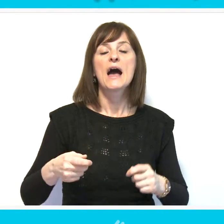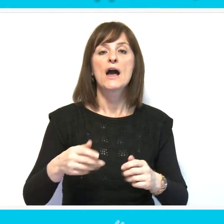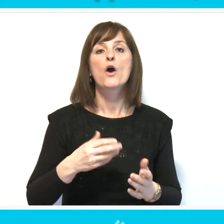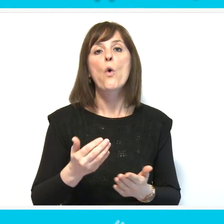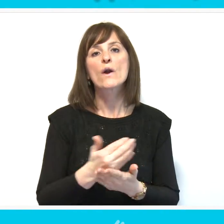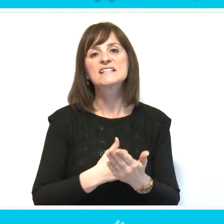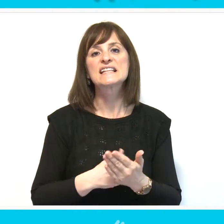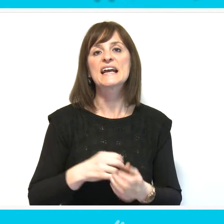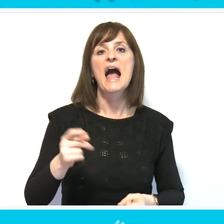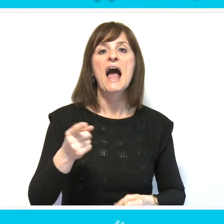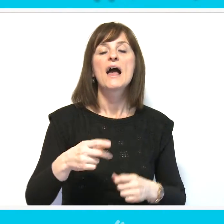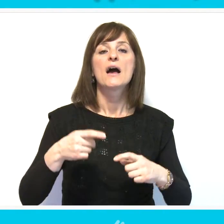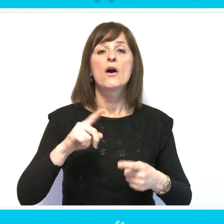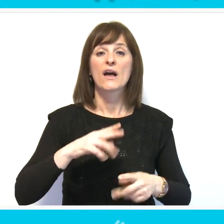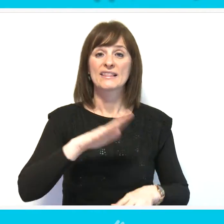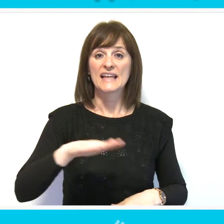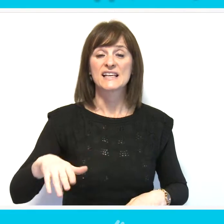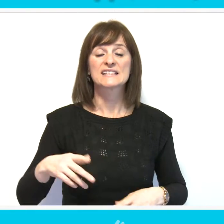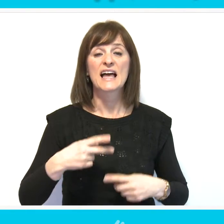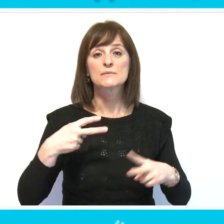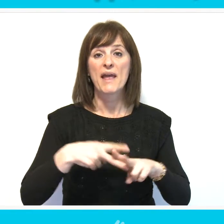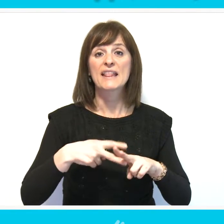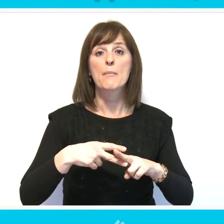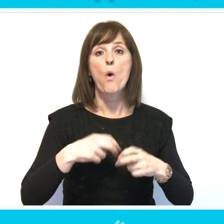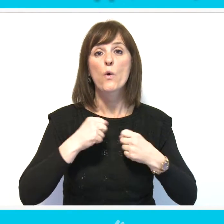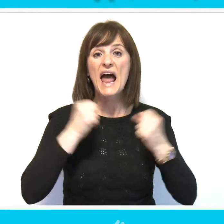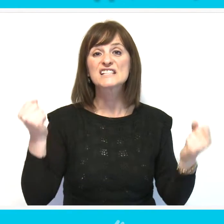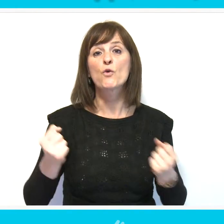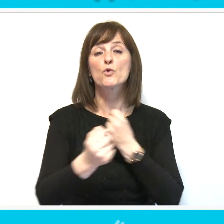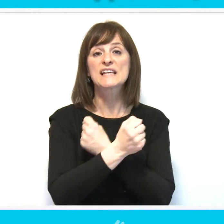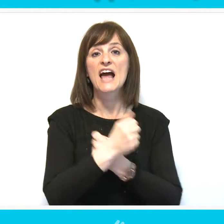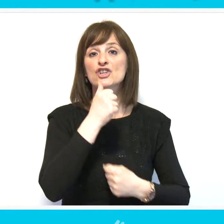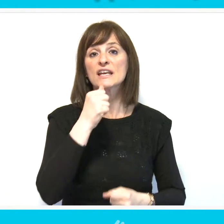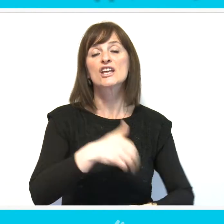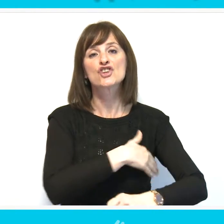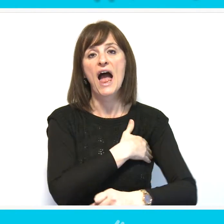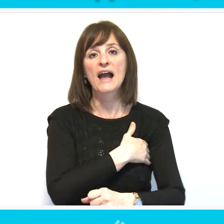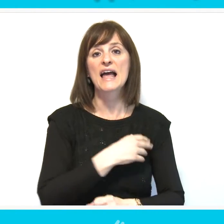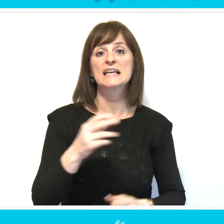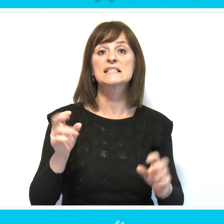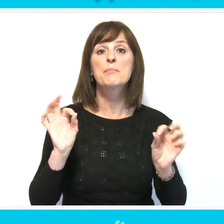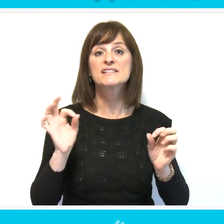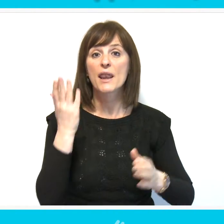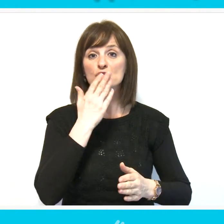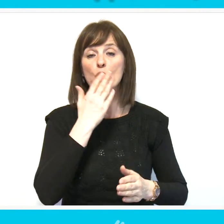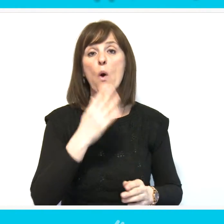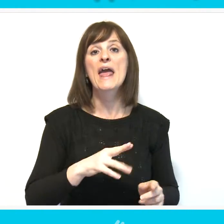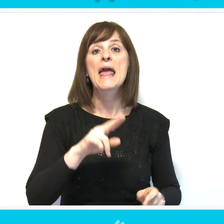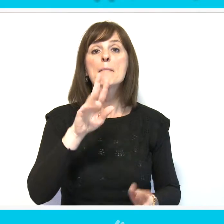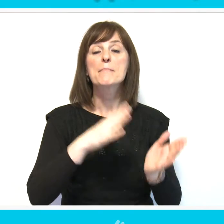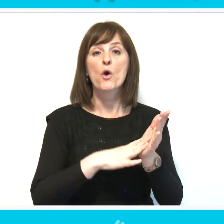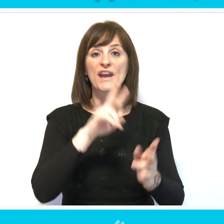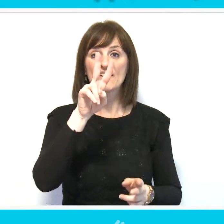dnevnog boravka za decu sa smetnjama u razvoju zračak i učenika specijalne škole Miodrag V.